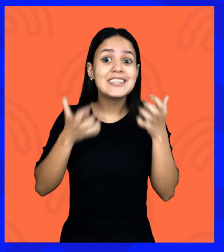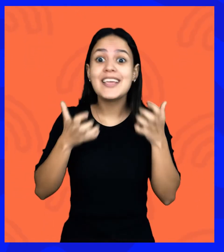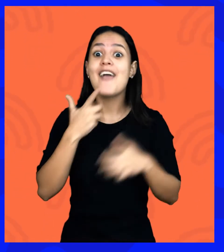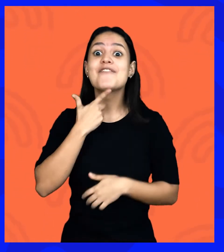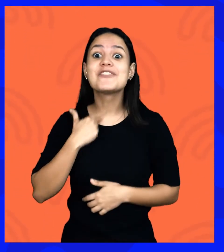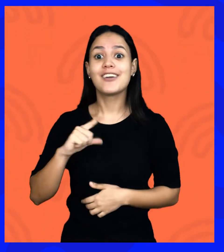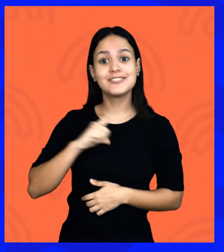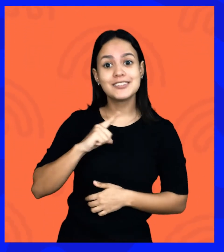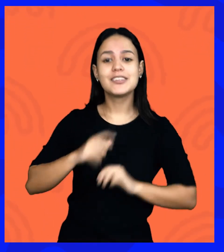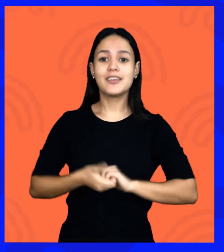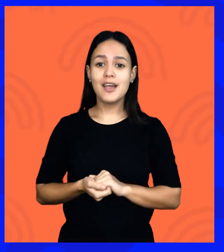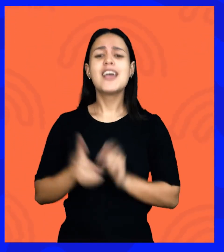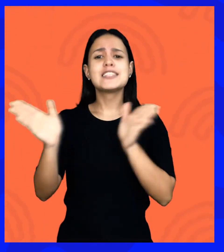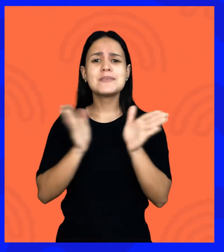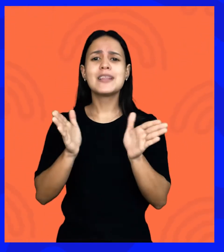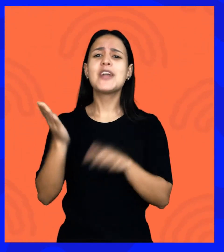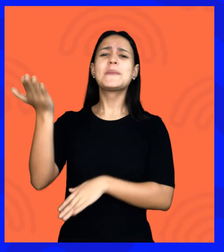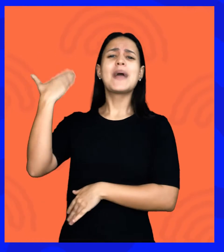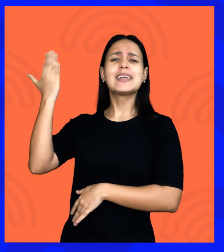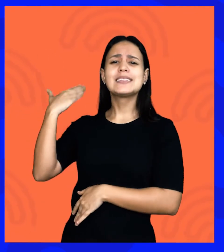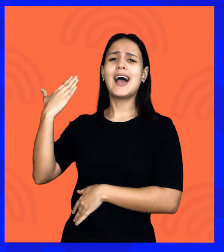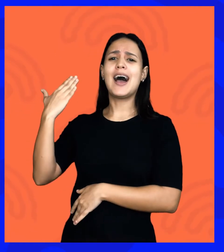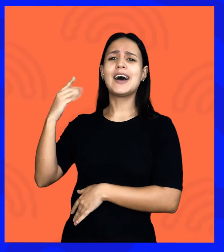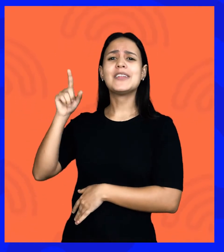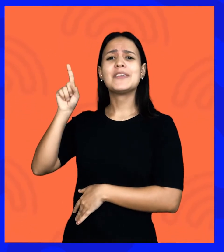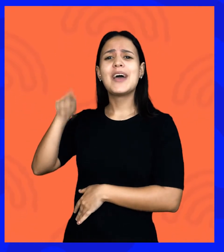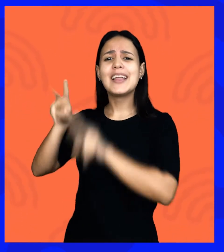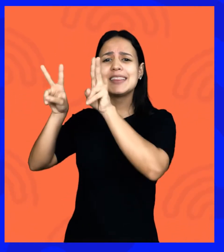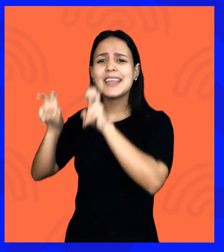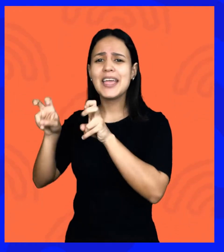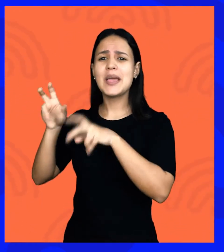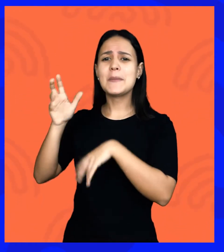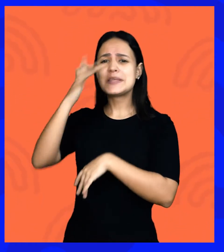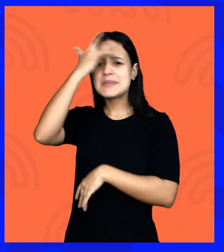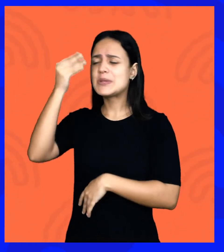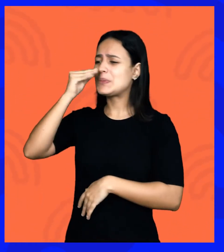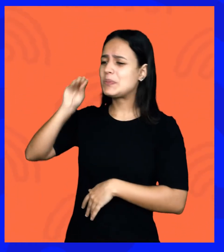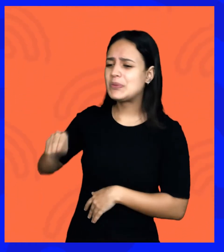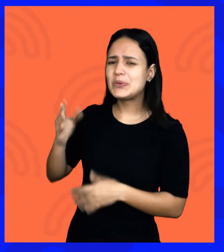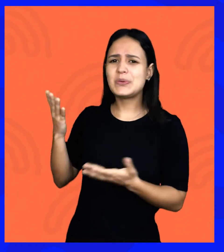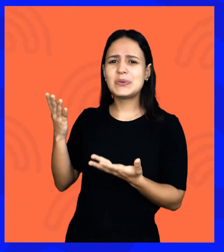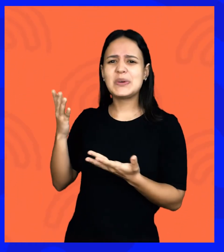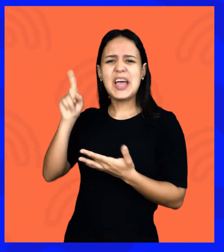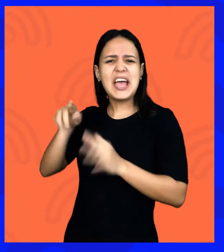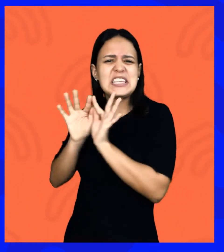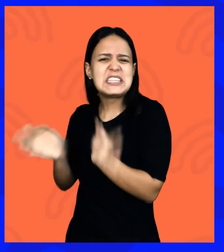E a acessibilidade por muito tempo foi uma pauta invisível que foi entendida como uma questão menor.